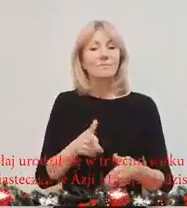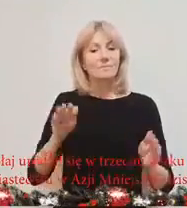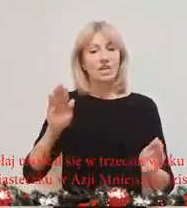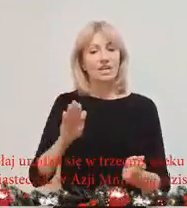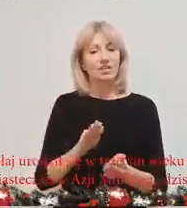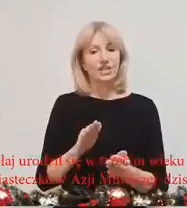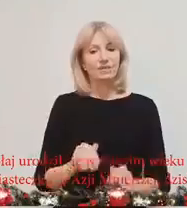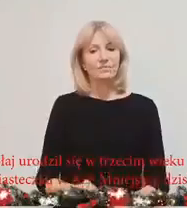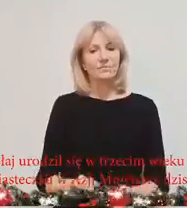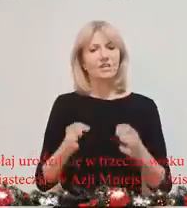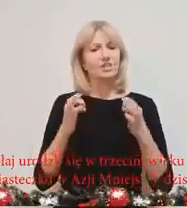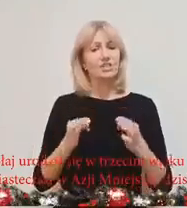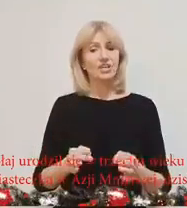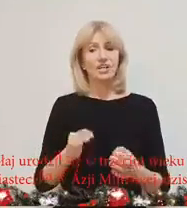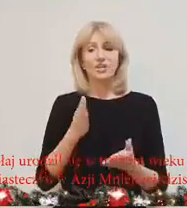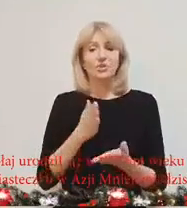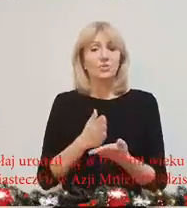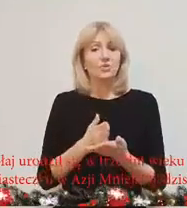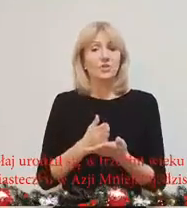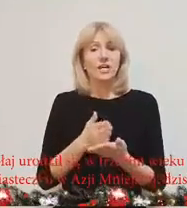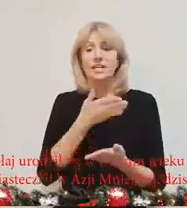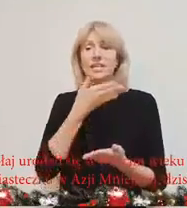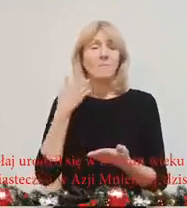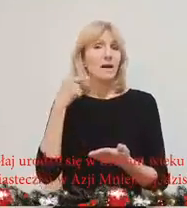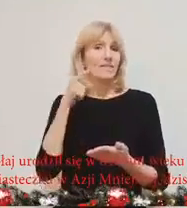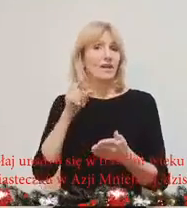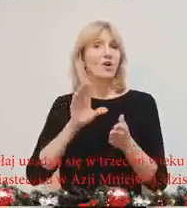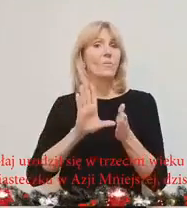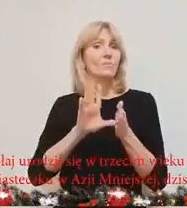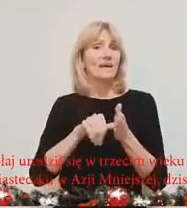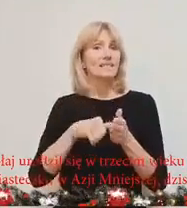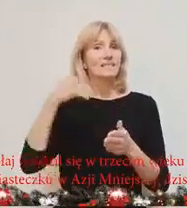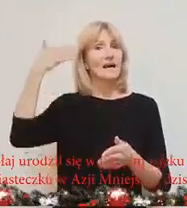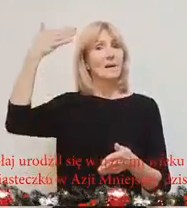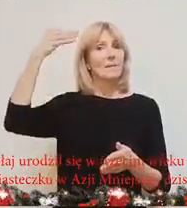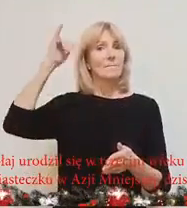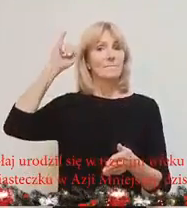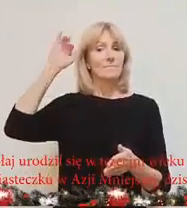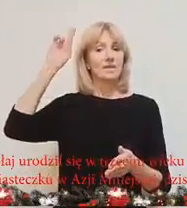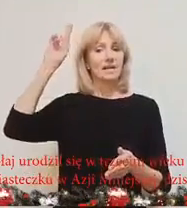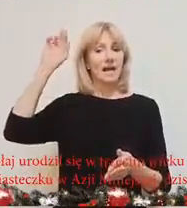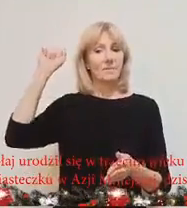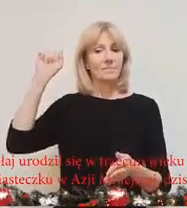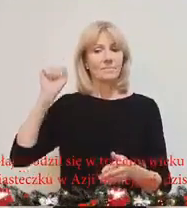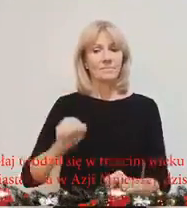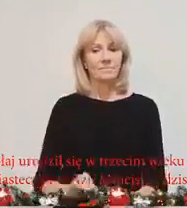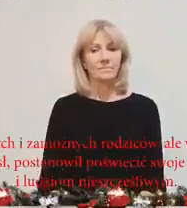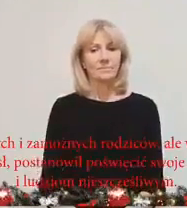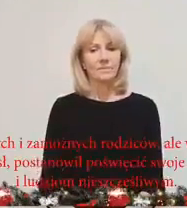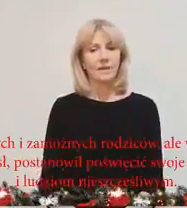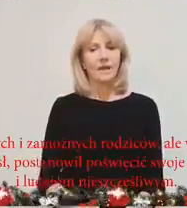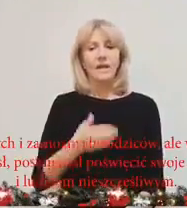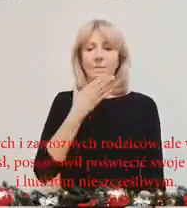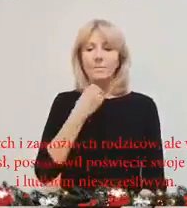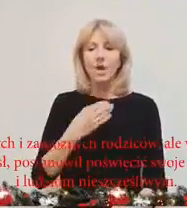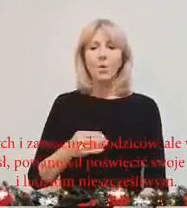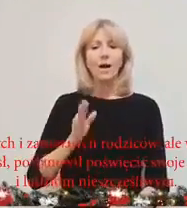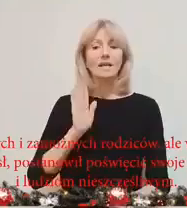Mniejszej. Dzisiaj już nie ma tego miasta Mira. Mikołaj